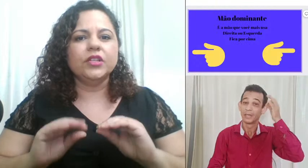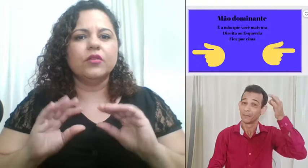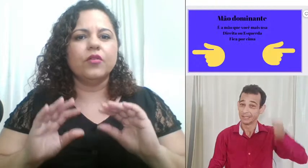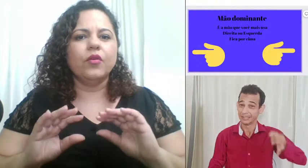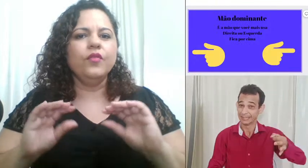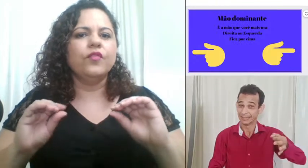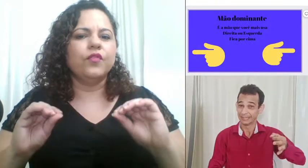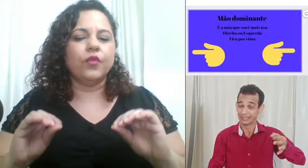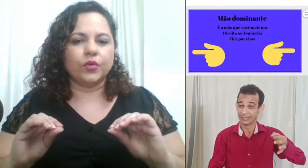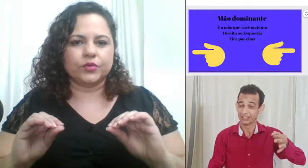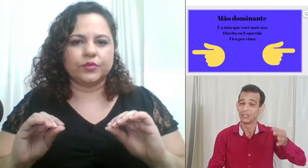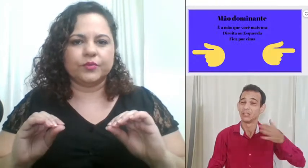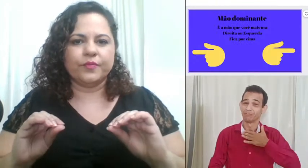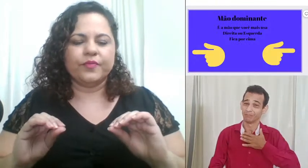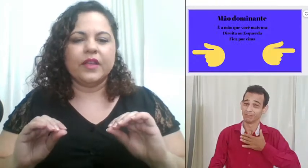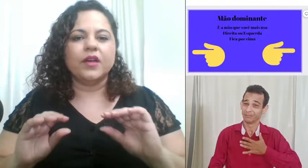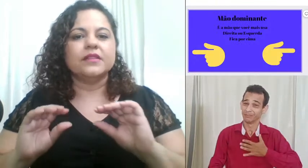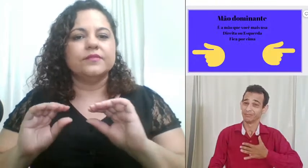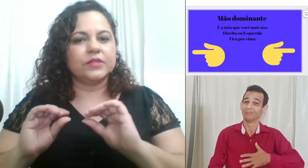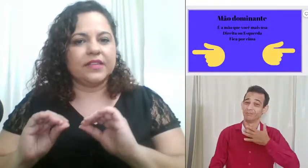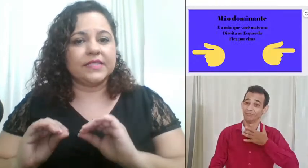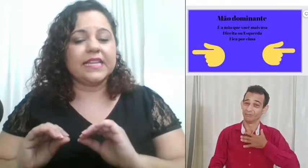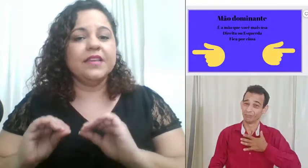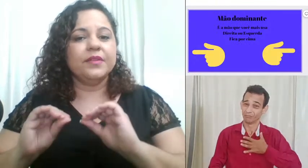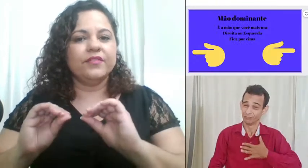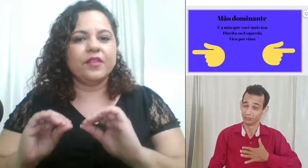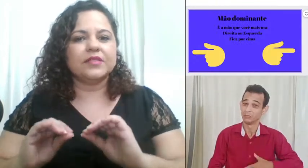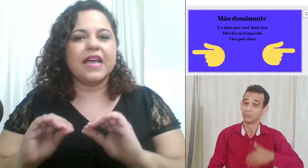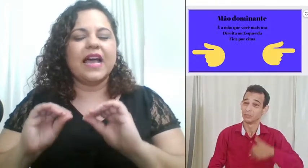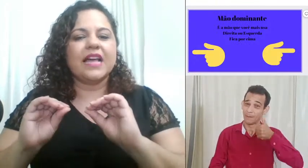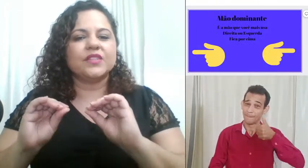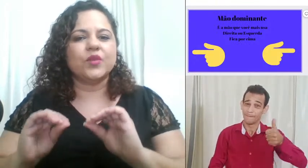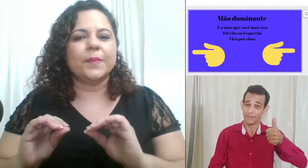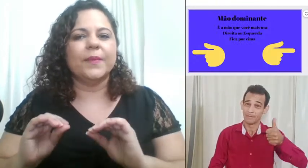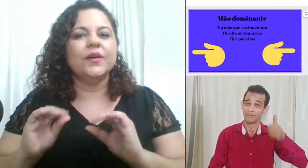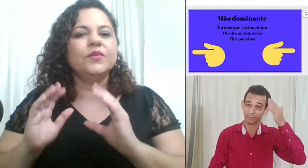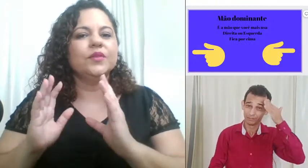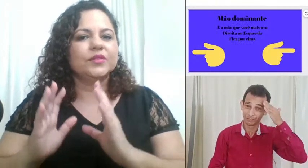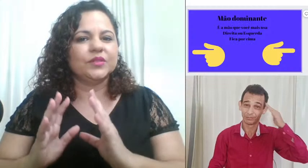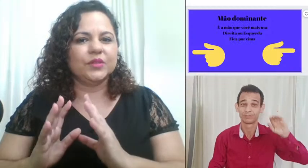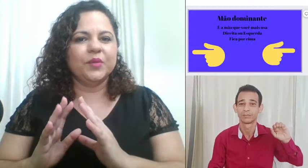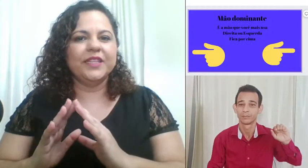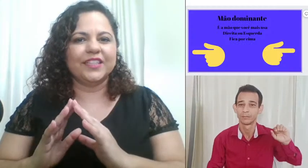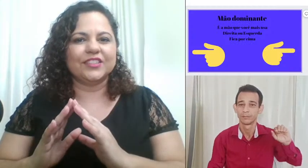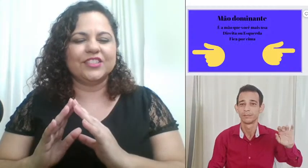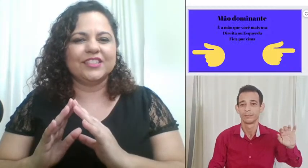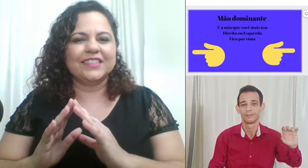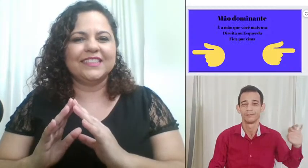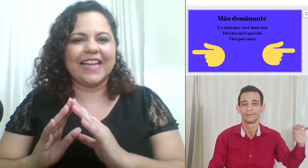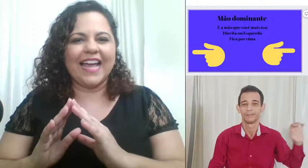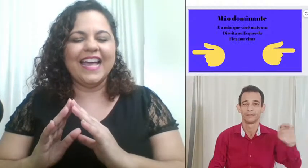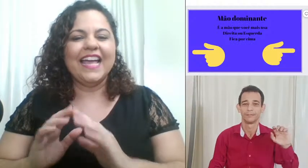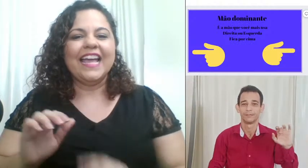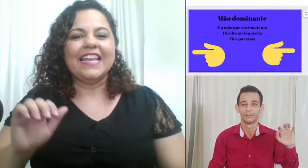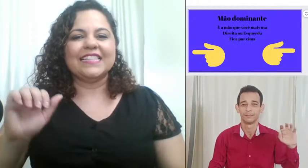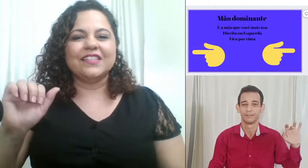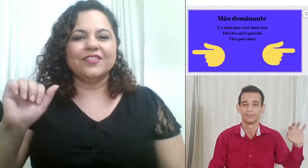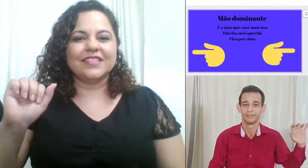conforto você sempre vai usar a sua mão dominante tá e se você